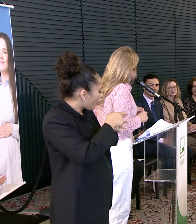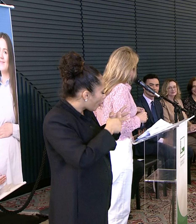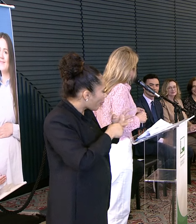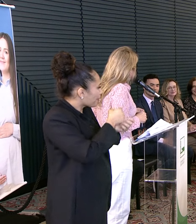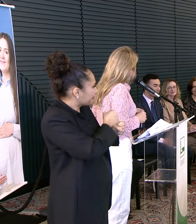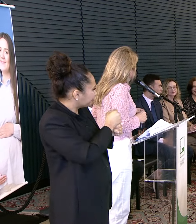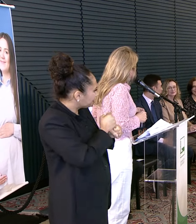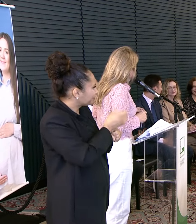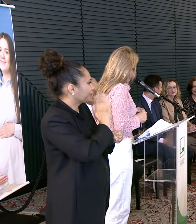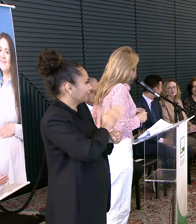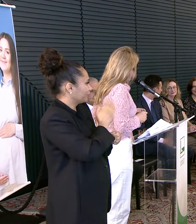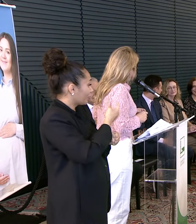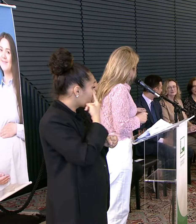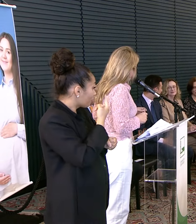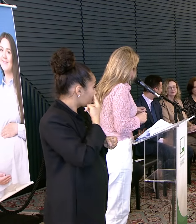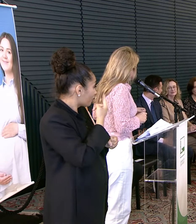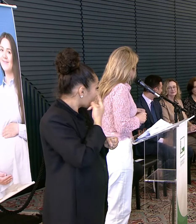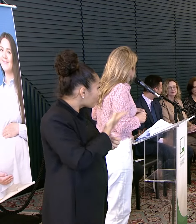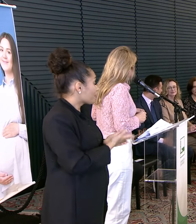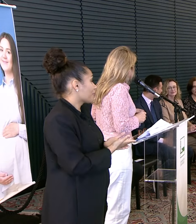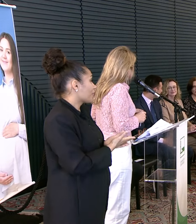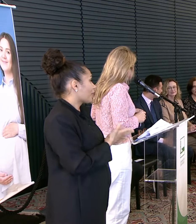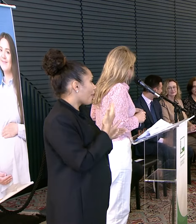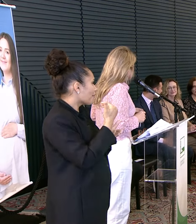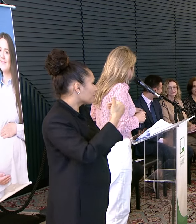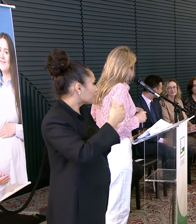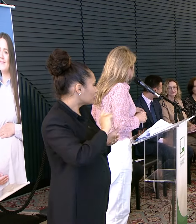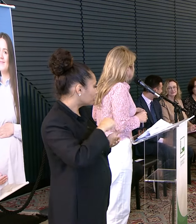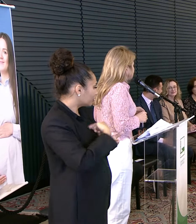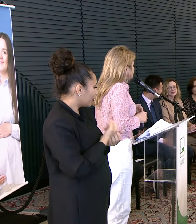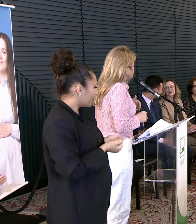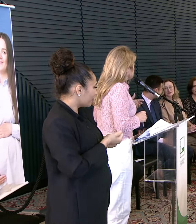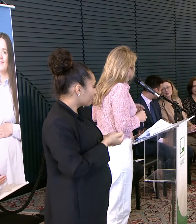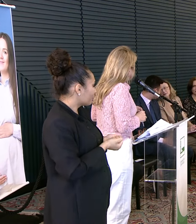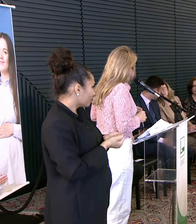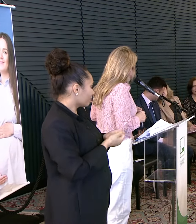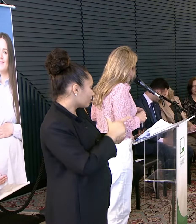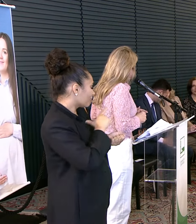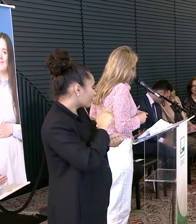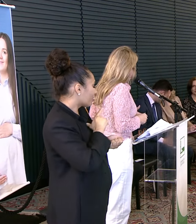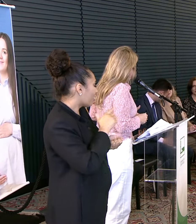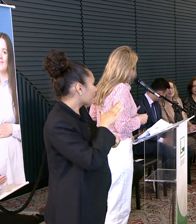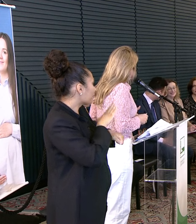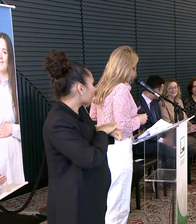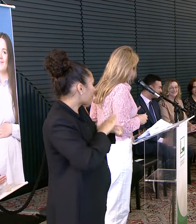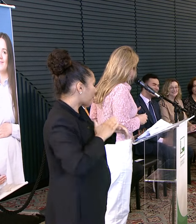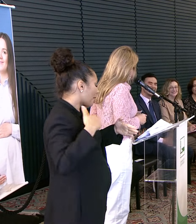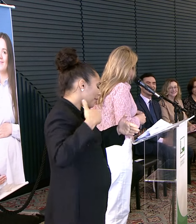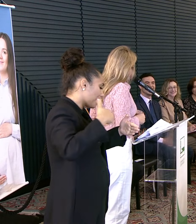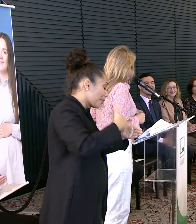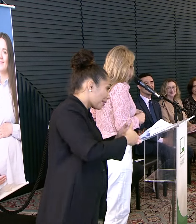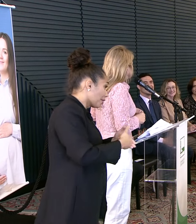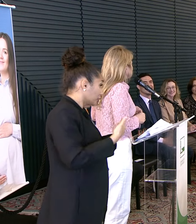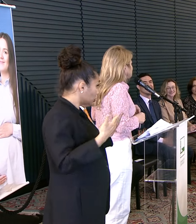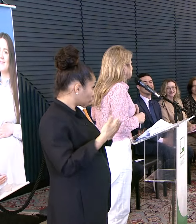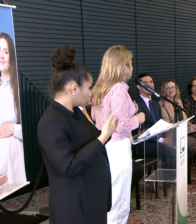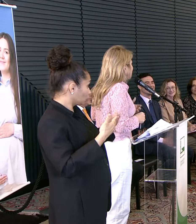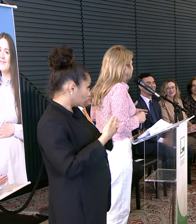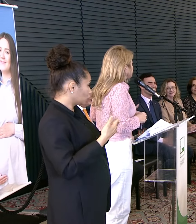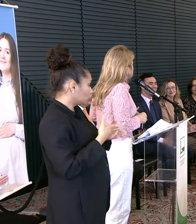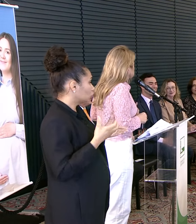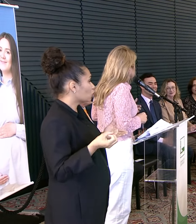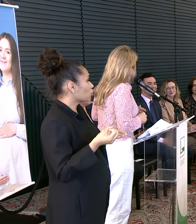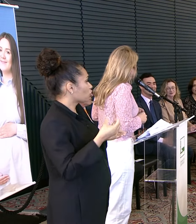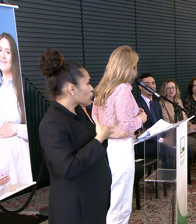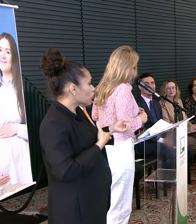feliz De ver essa marca Esse legado Que ele deixou Para todos nós Há tanto tempo E que hoje É tão atual ainda O